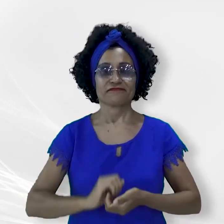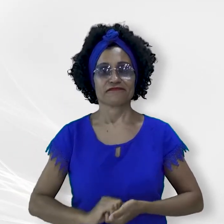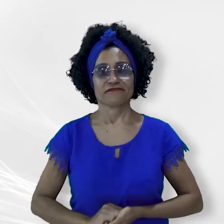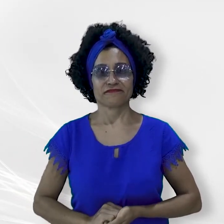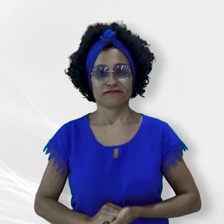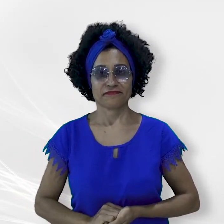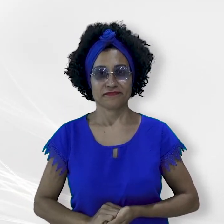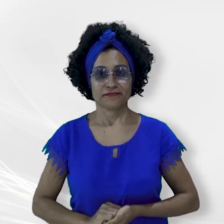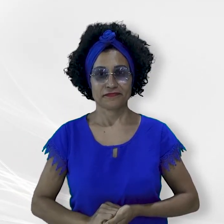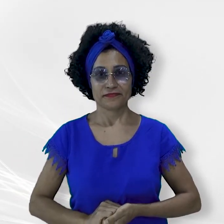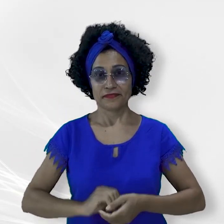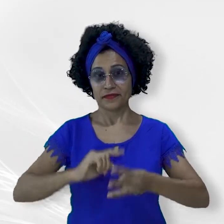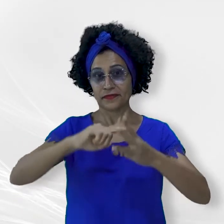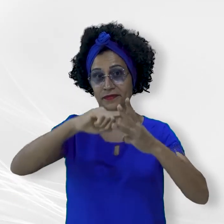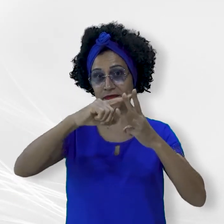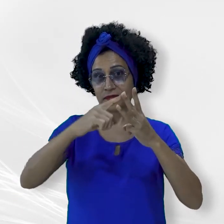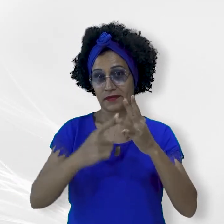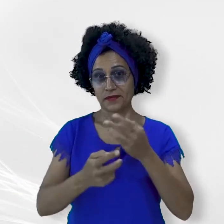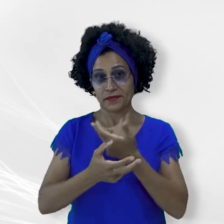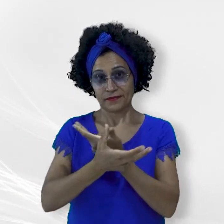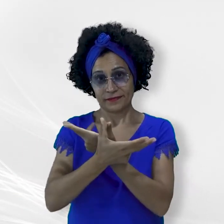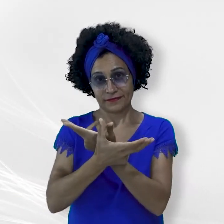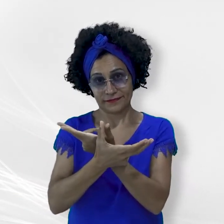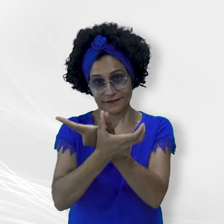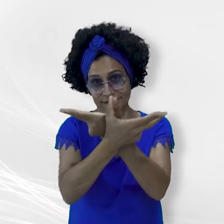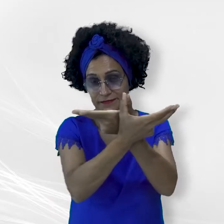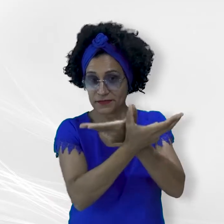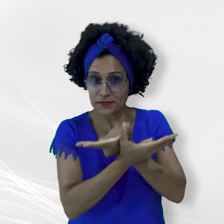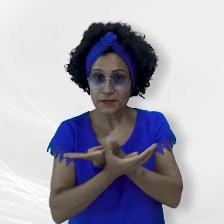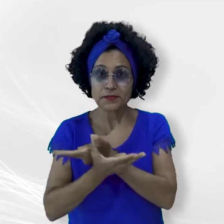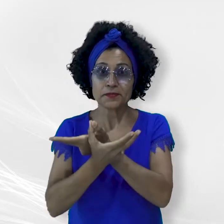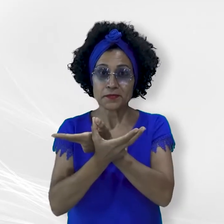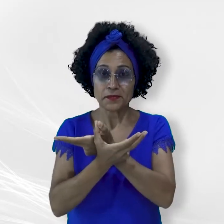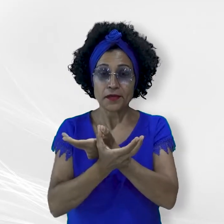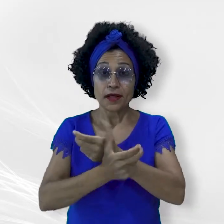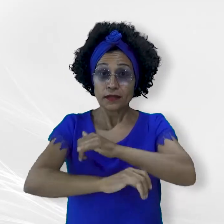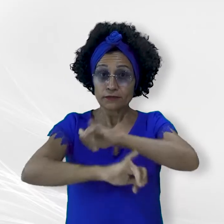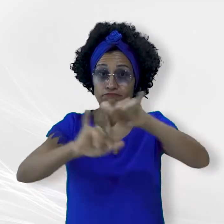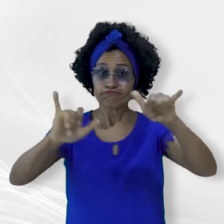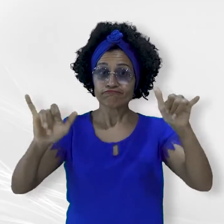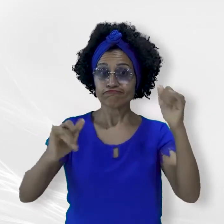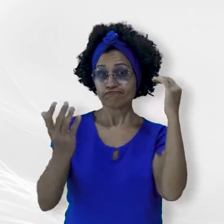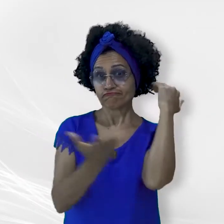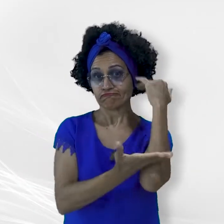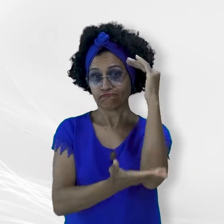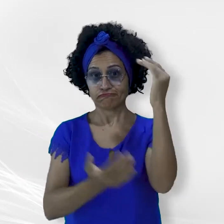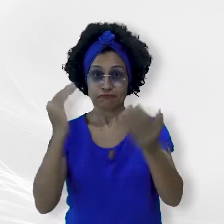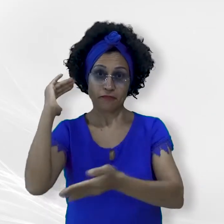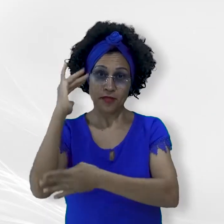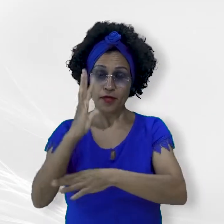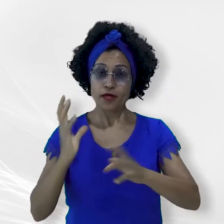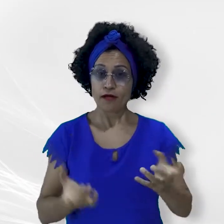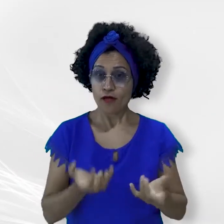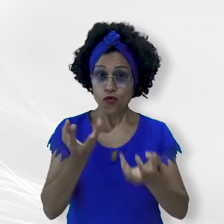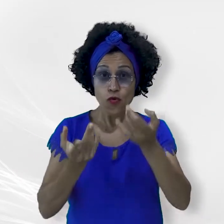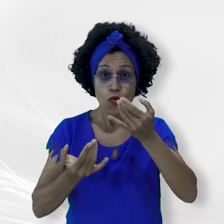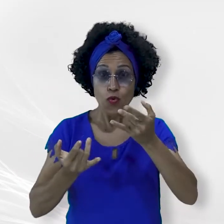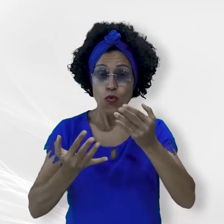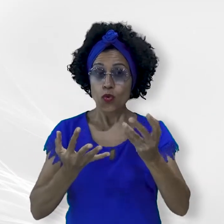Os projetos Satélites Alerta, Combate aos Desmatamentos e Queimadas Ilegais no Estado de Mato Grosso, Aplicativo